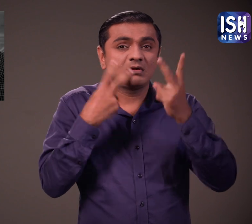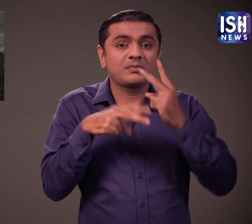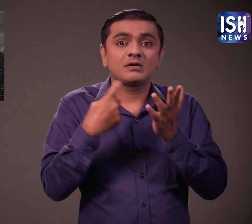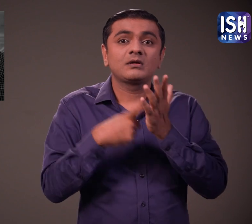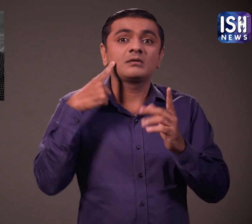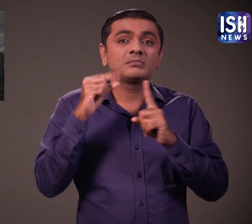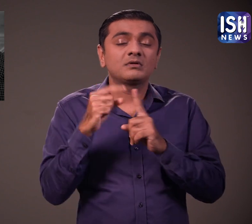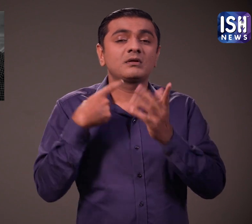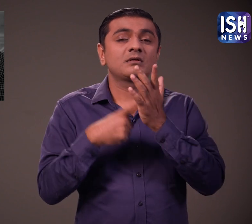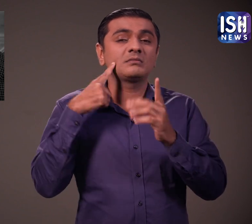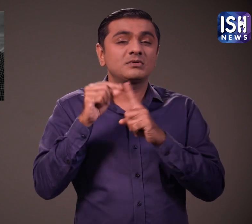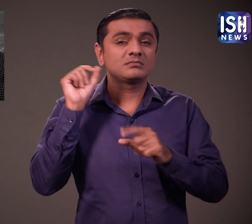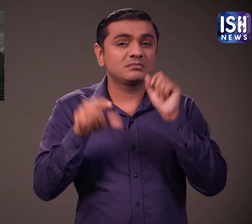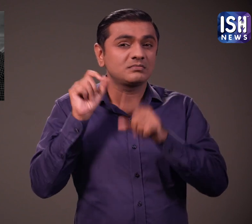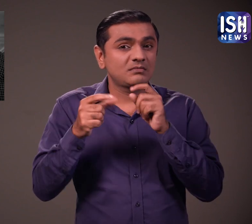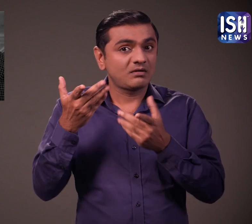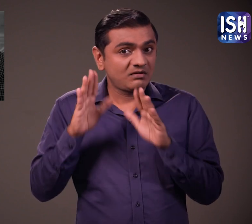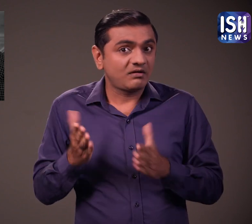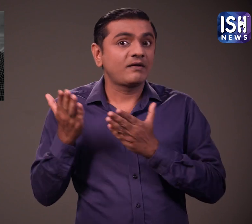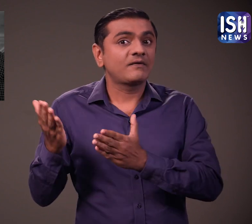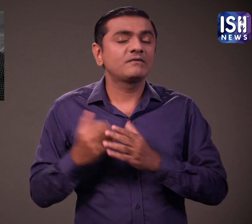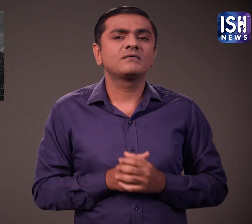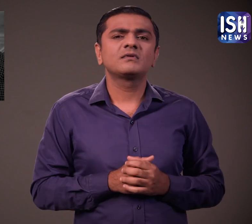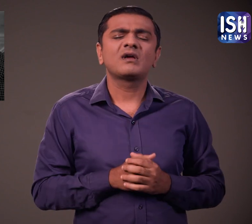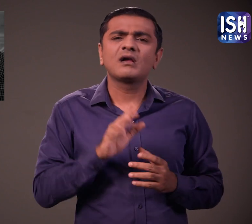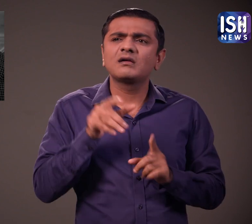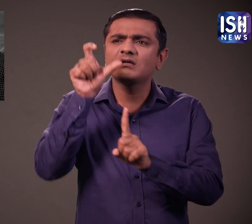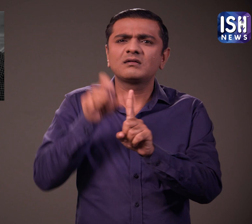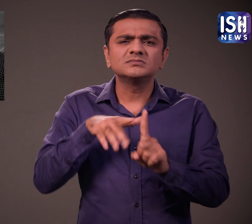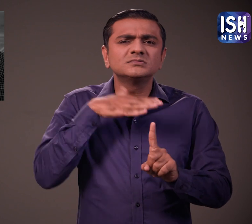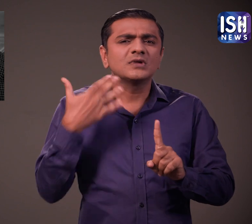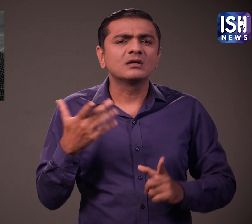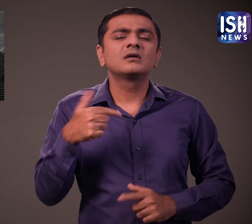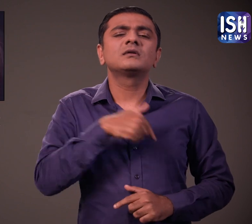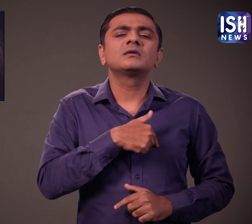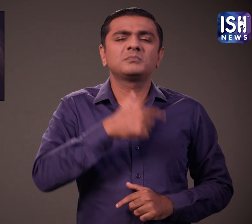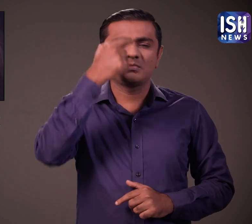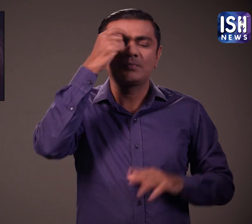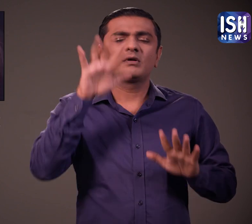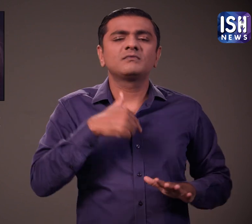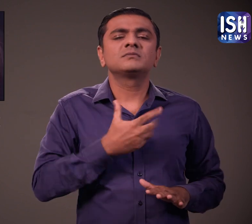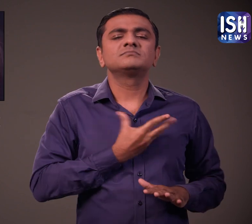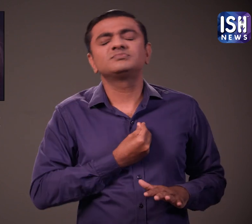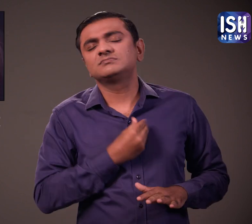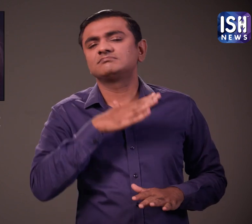की। दिल की बिमारी के कारण उनका निधन हो